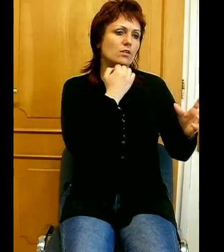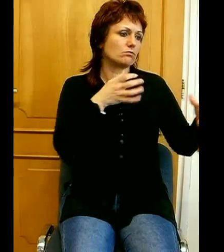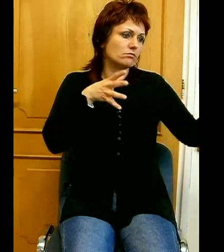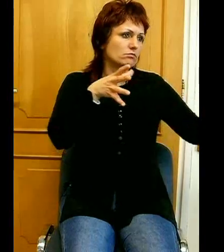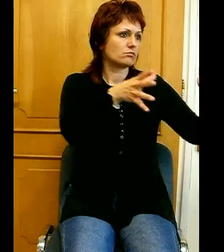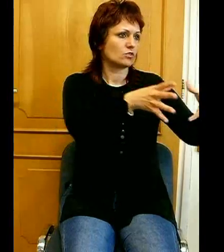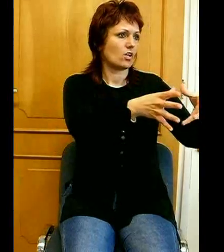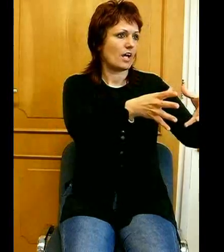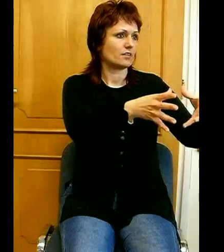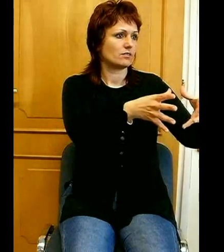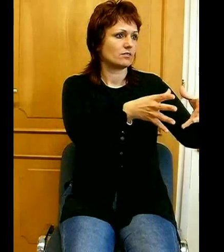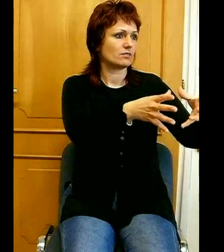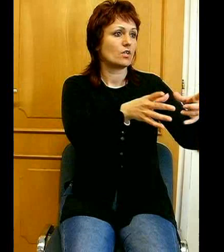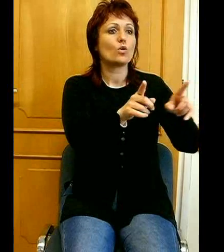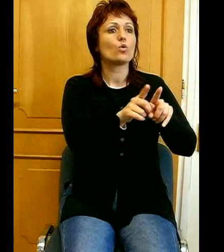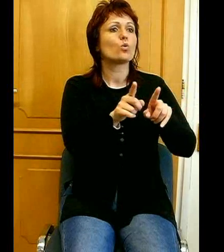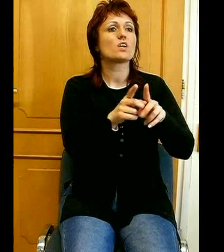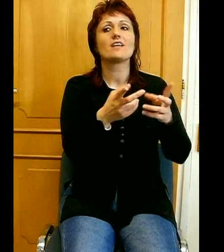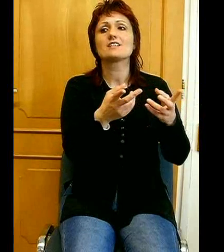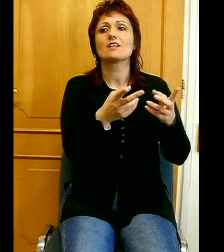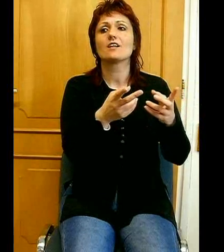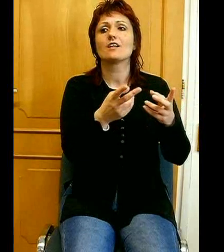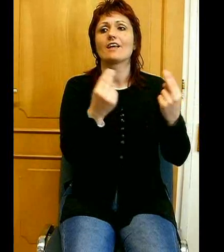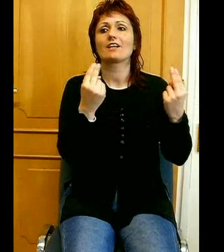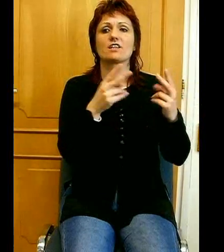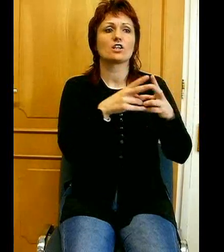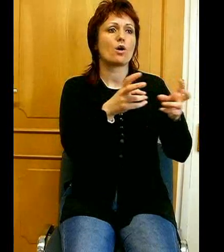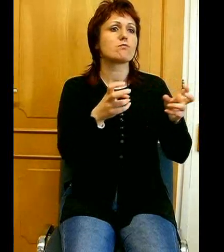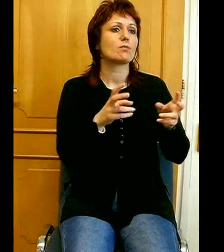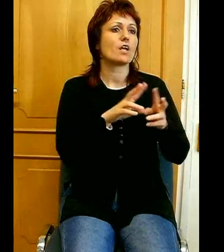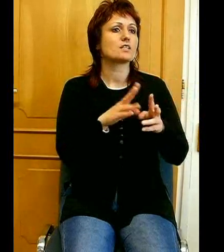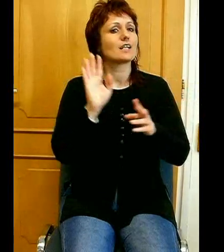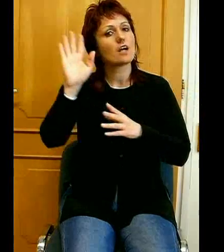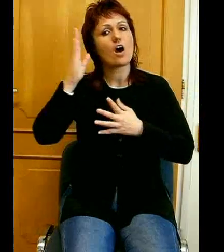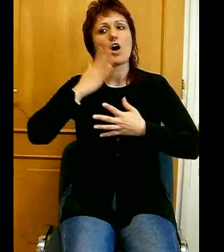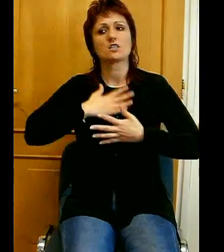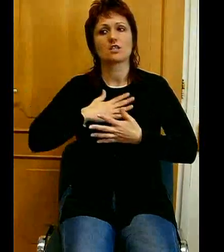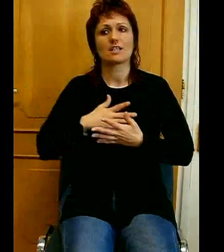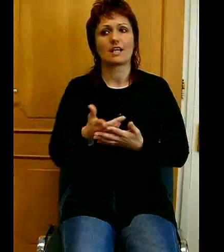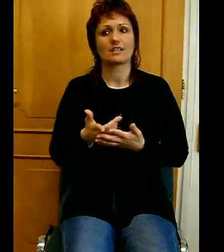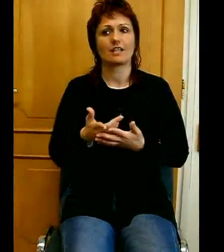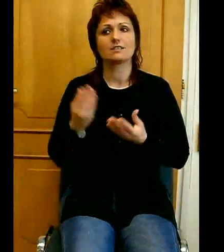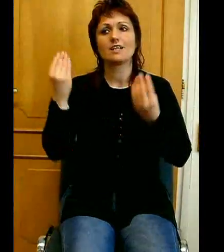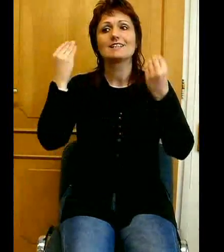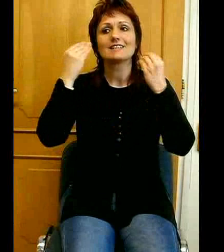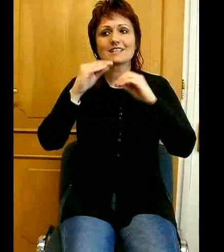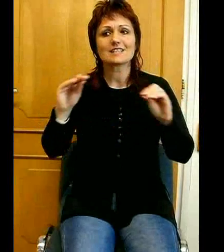Ugyanez élvényes a Biblia szerint a hazaszervéte is. Tiszteljünk és szersünk minden népet, de